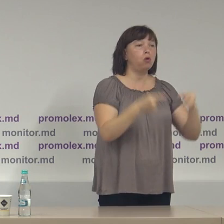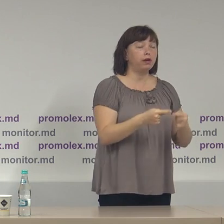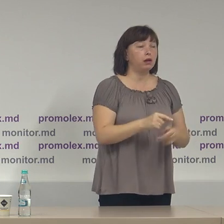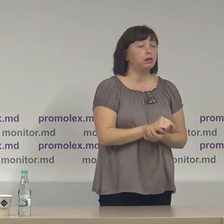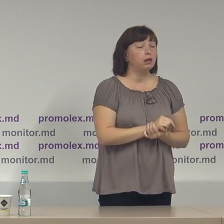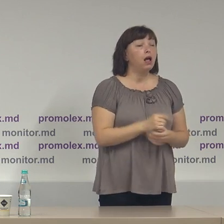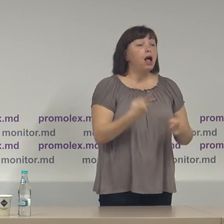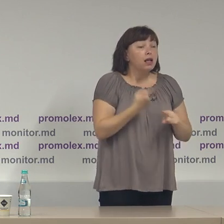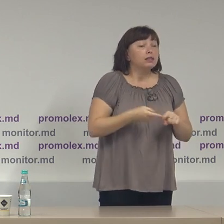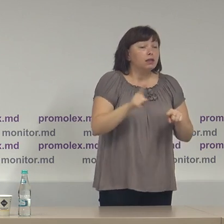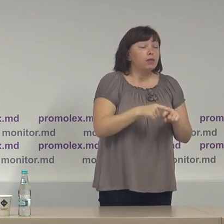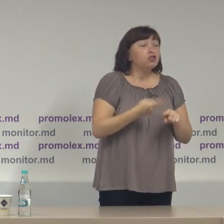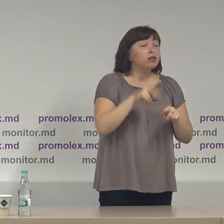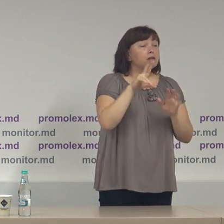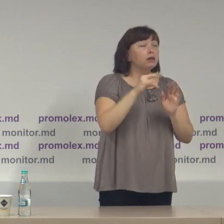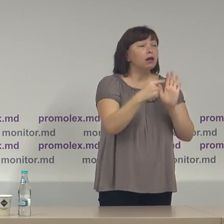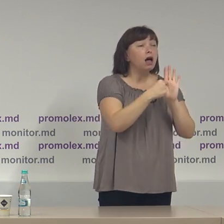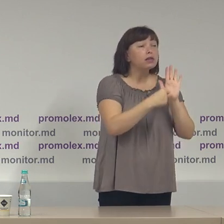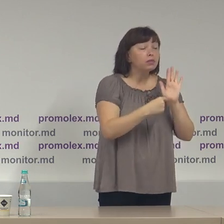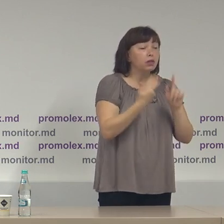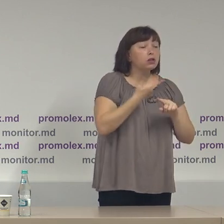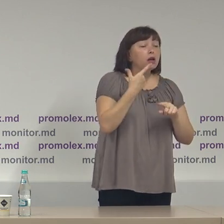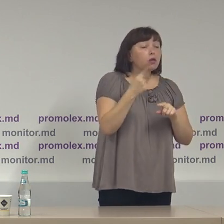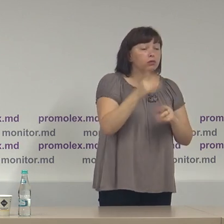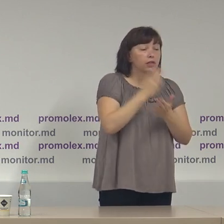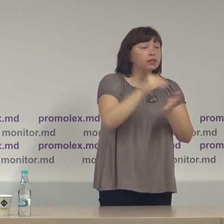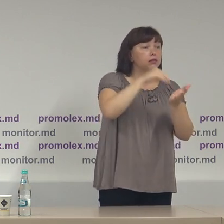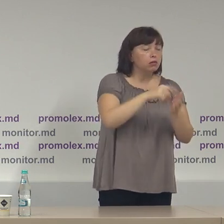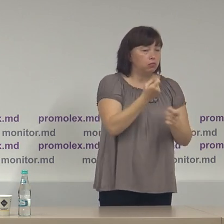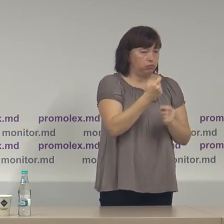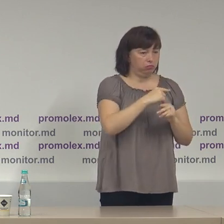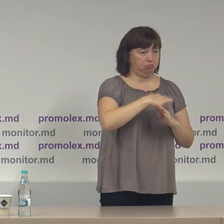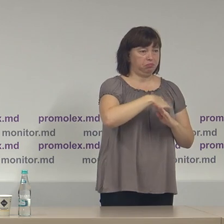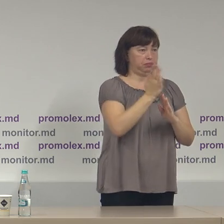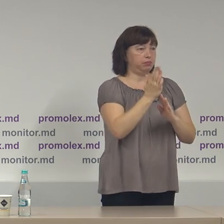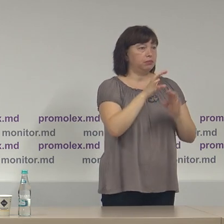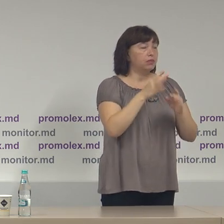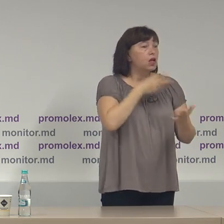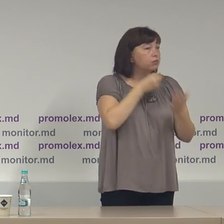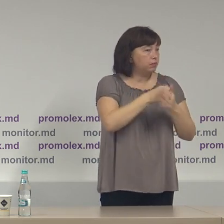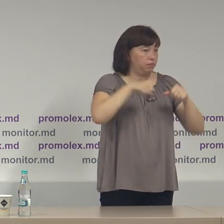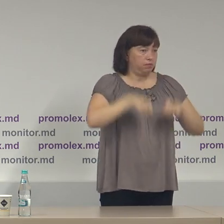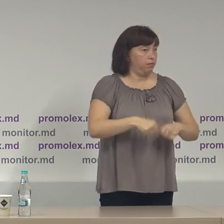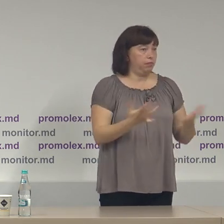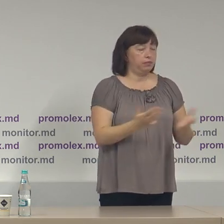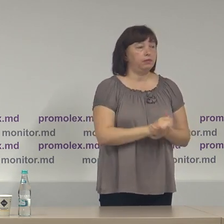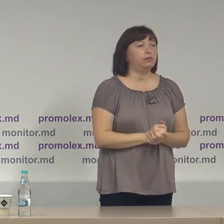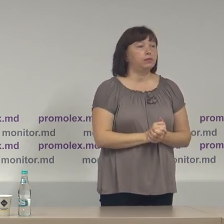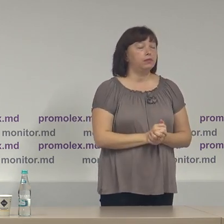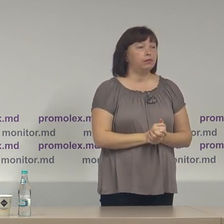Respectiv, acele aspecte care sunt descrise în circulație, depășesc cu mult atribuțiile pe care le au